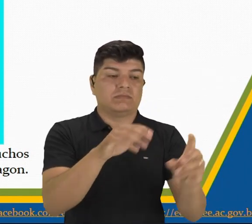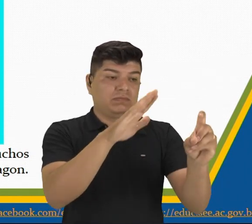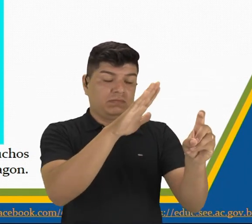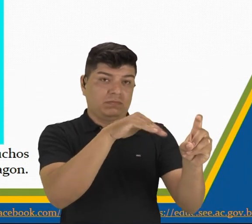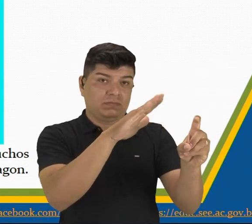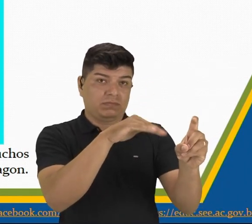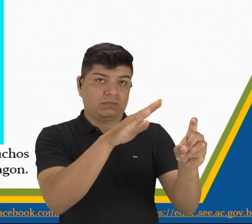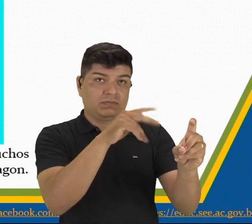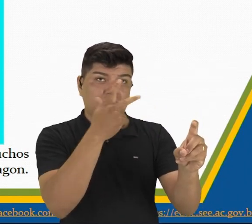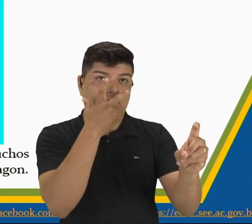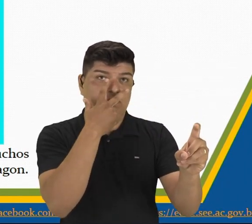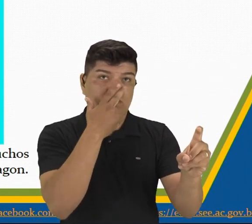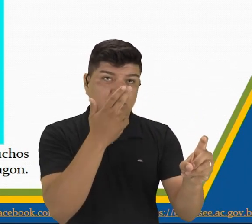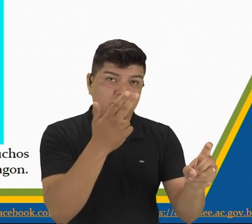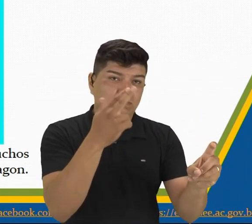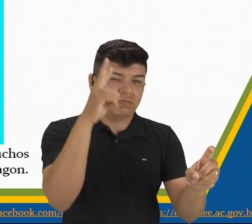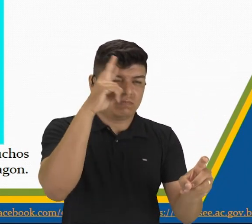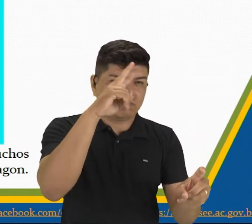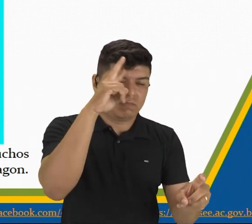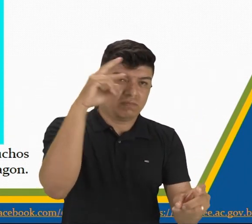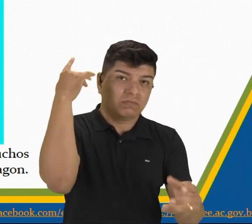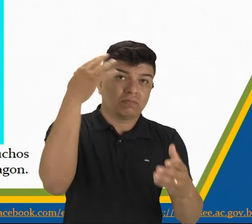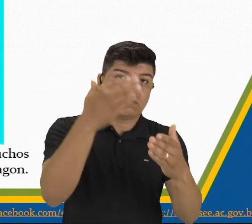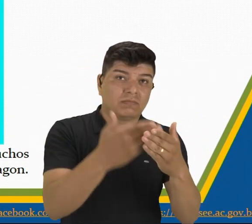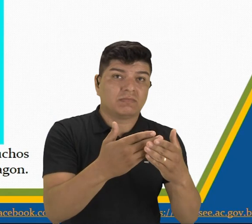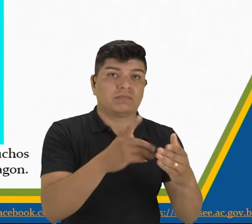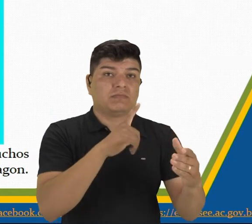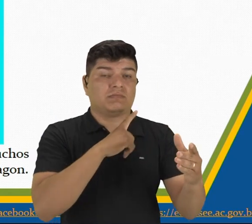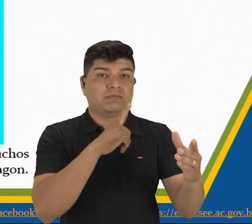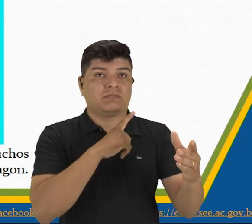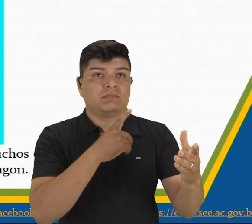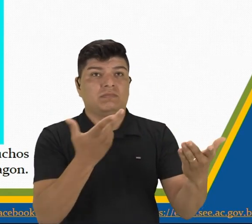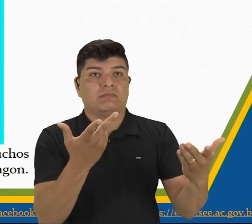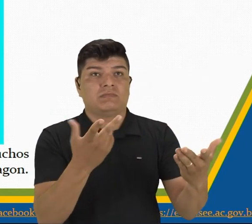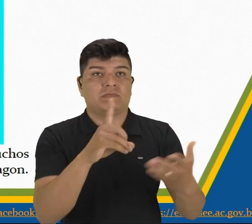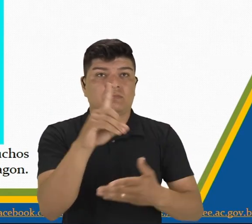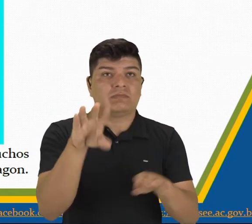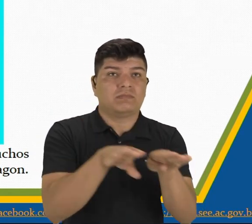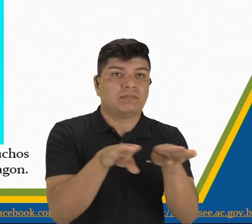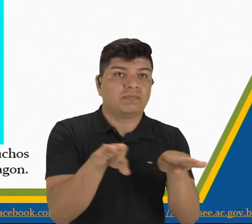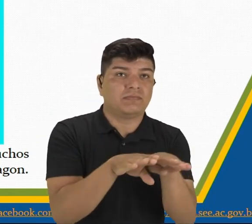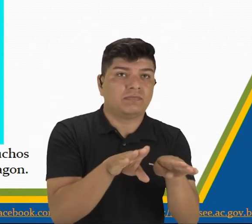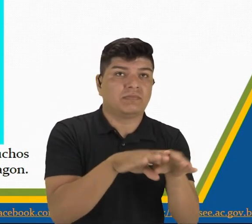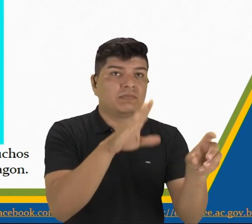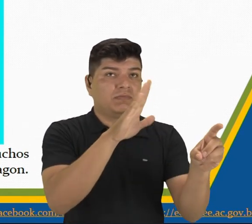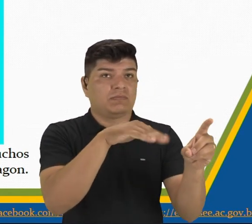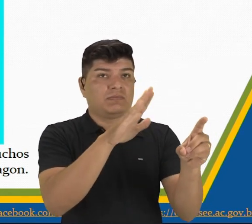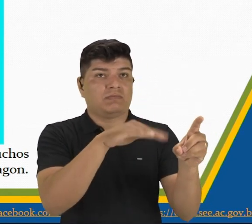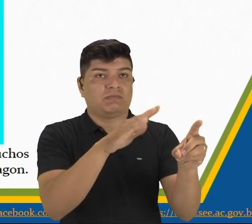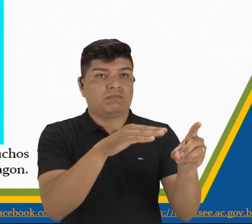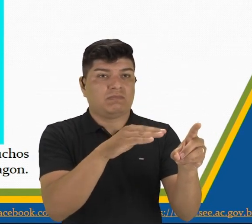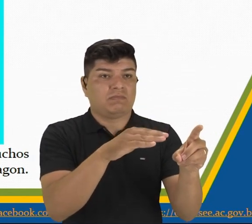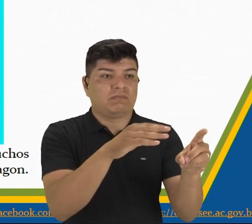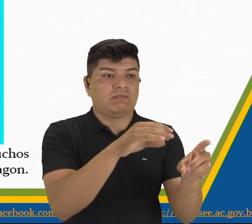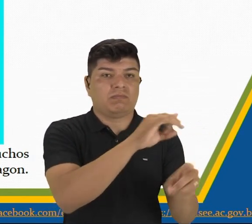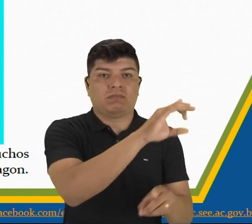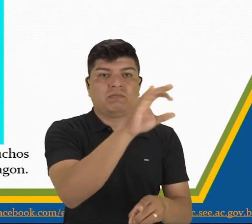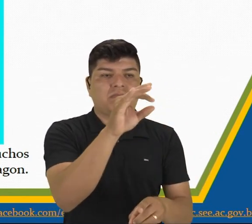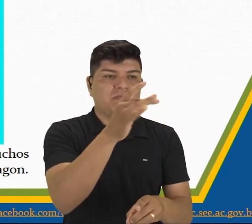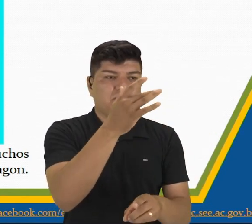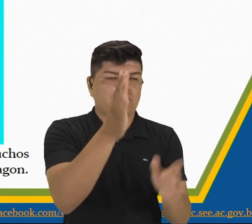relato de pretensiones históricas. El mito tiene dioses. El mito tiene seres fantásticos.